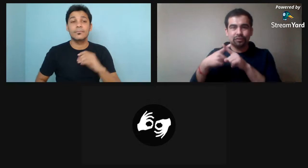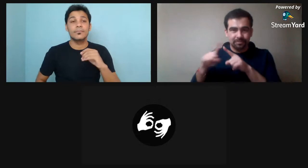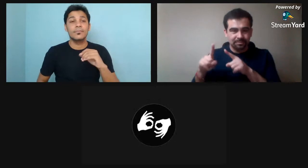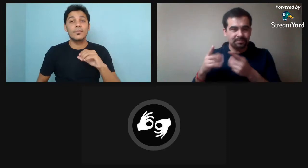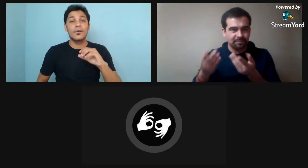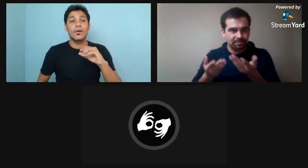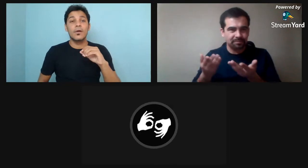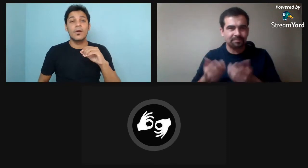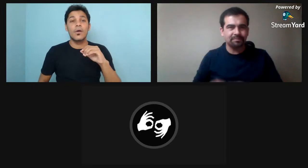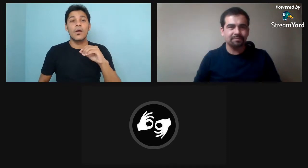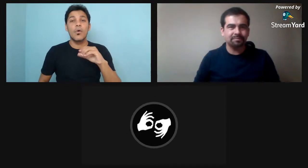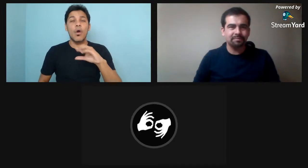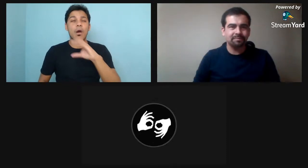O hay otro, por ejemplo, a ver.